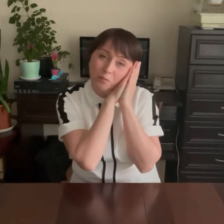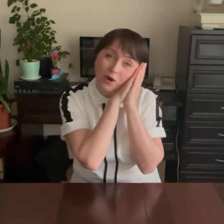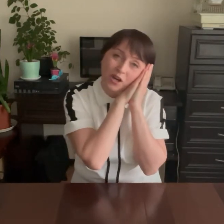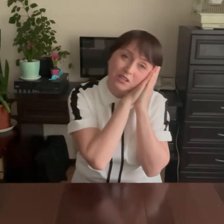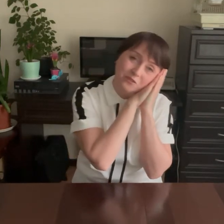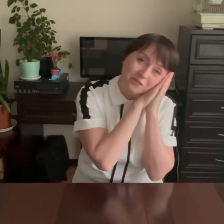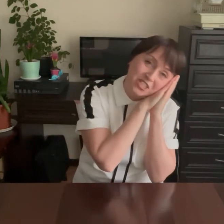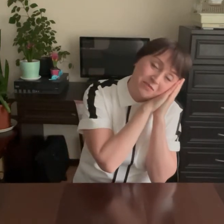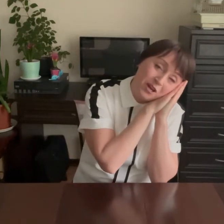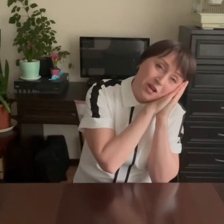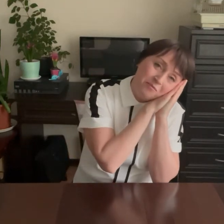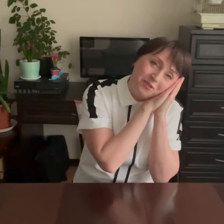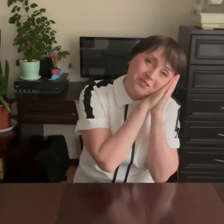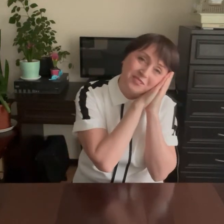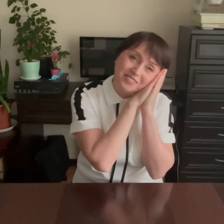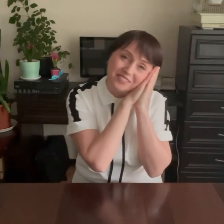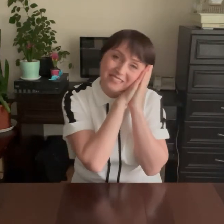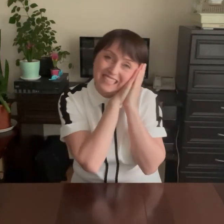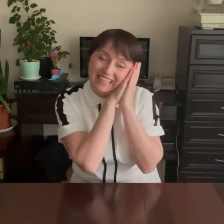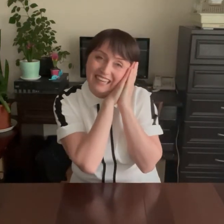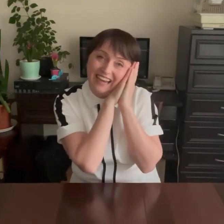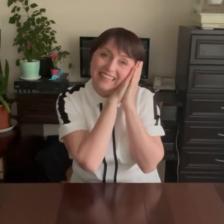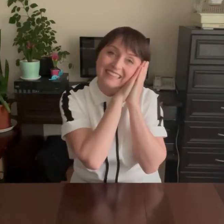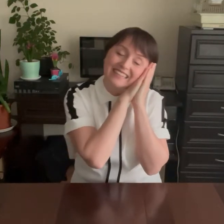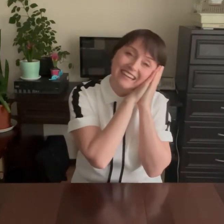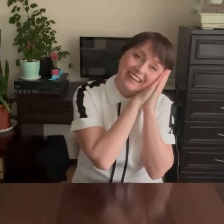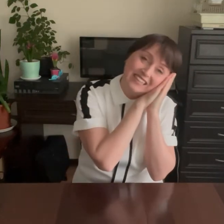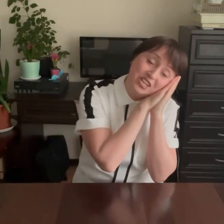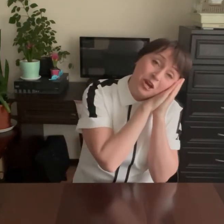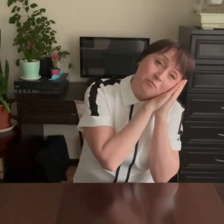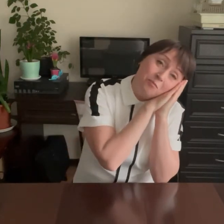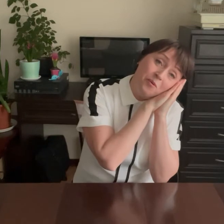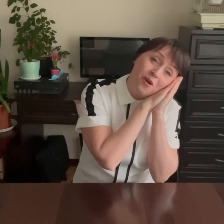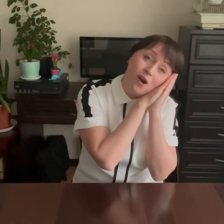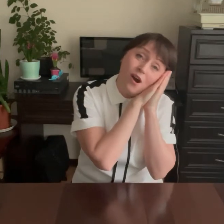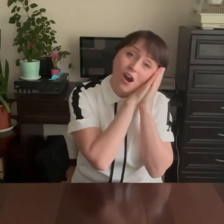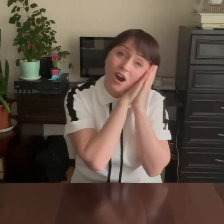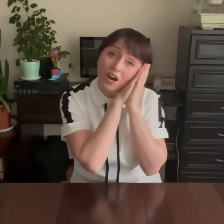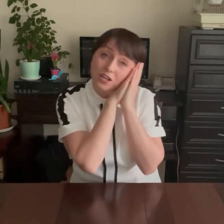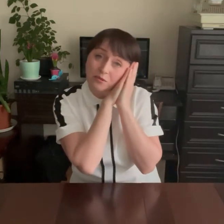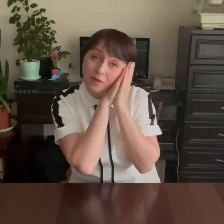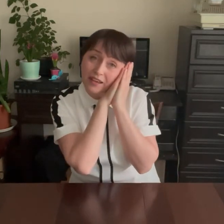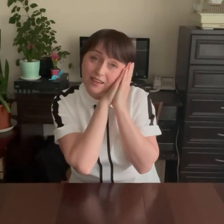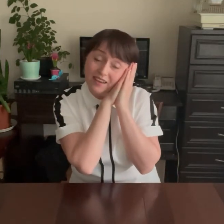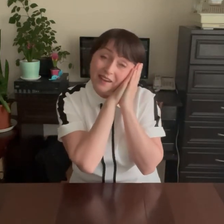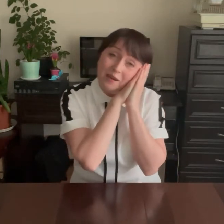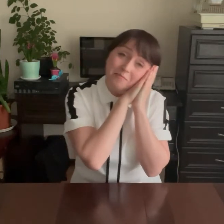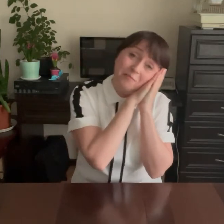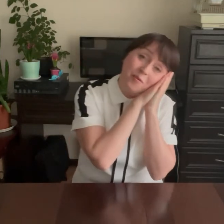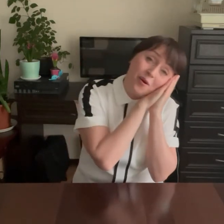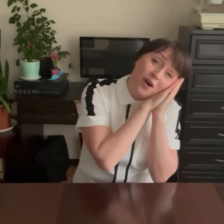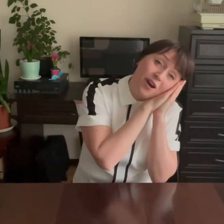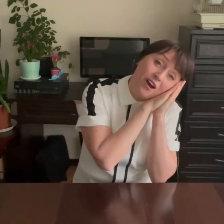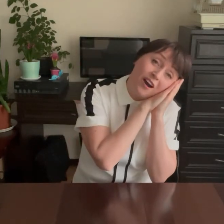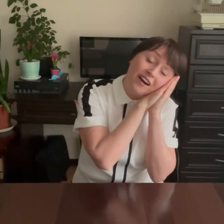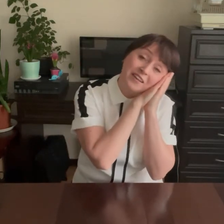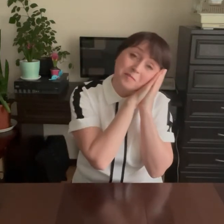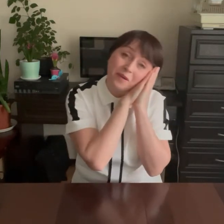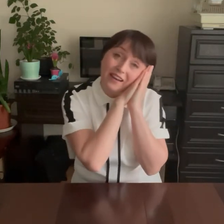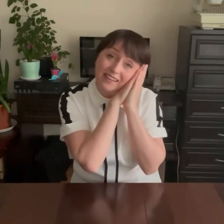положим! Будут ручки отдыхать! Бай-бай! Бай-бай!